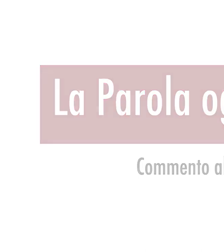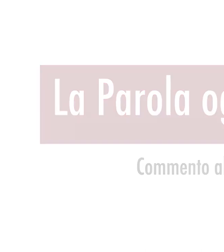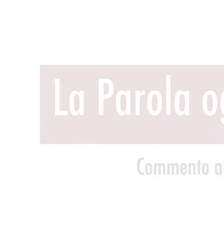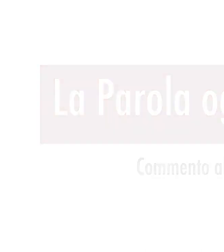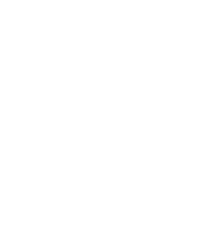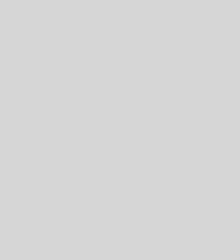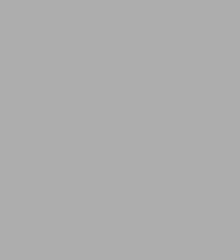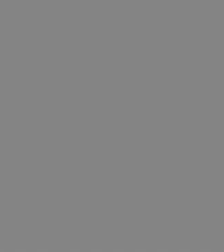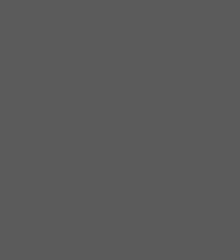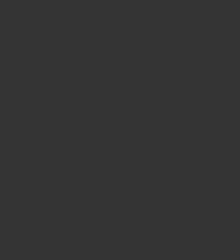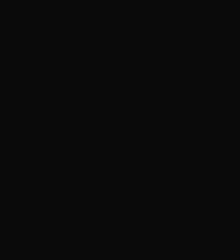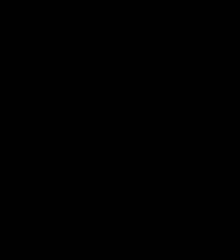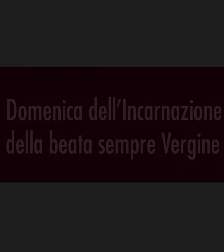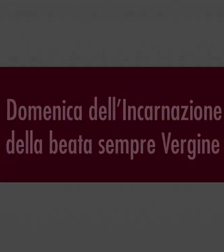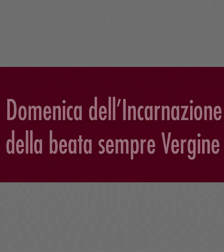Musica